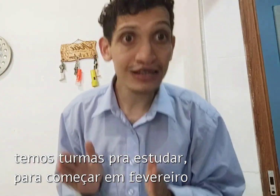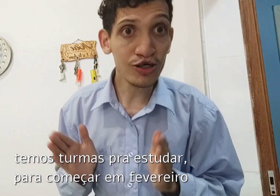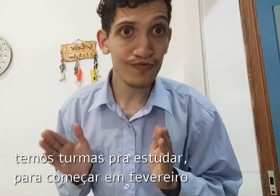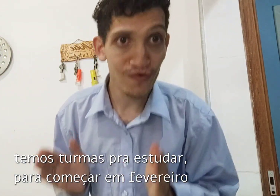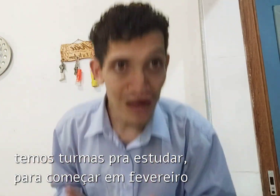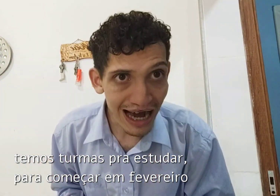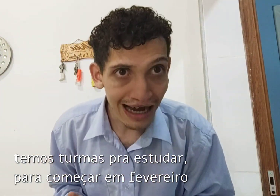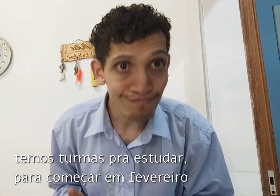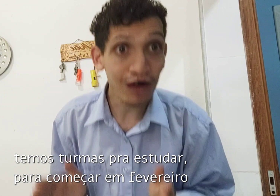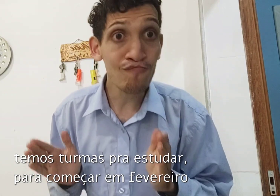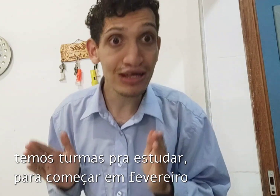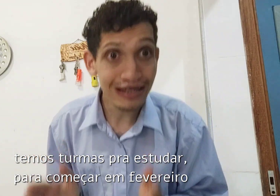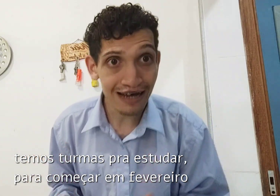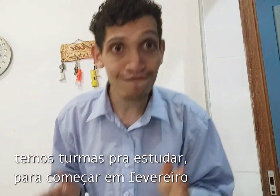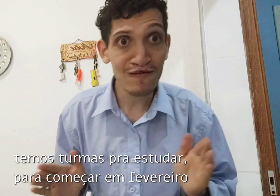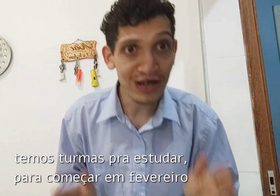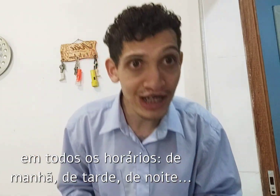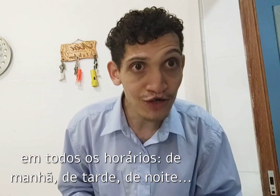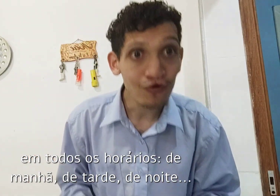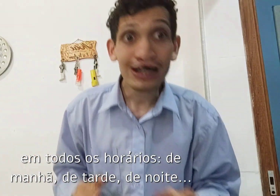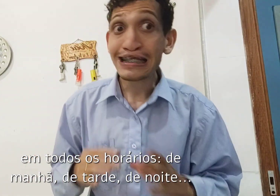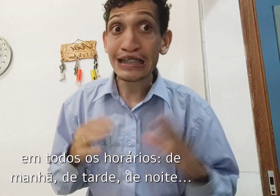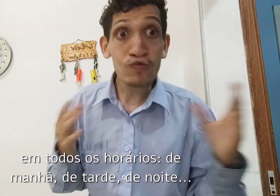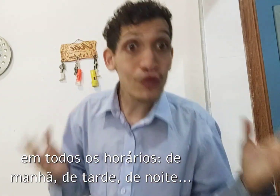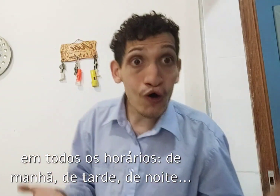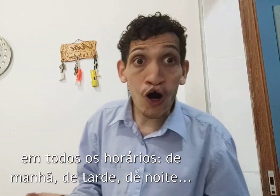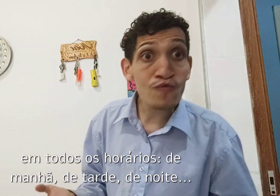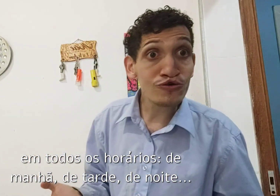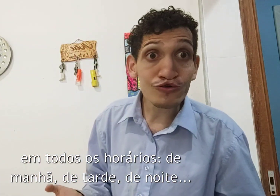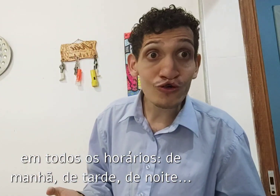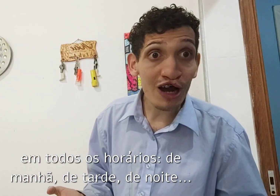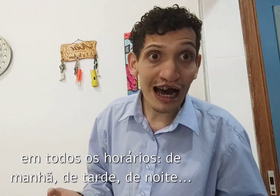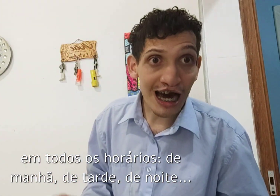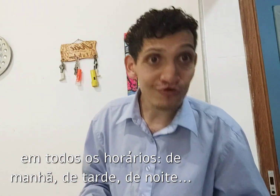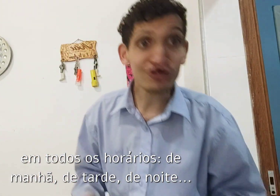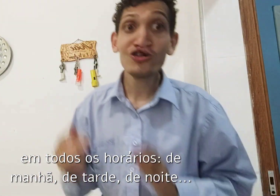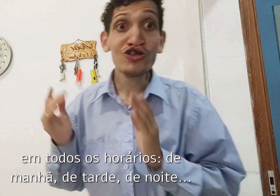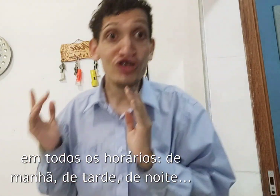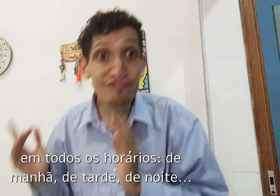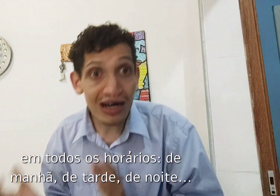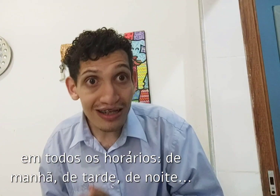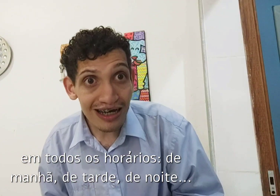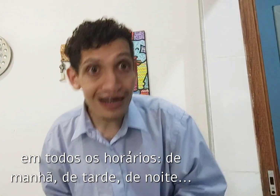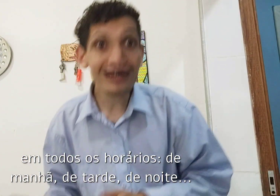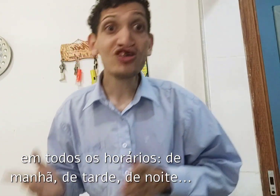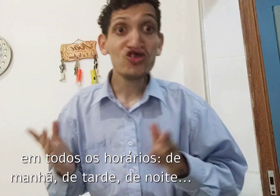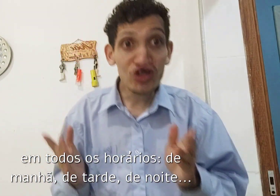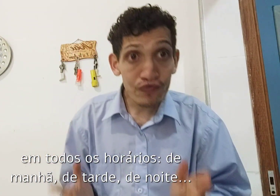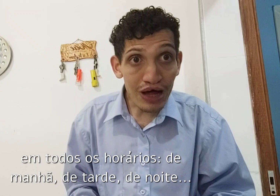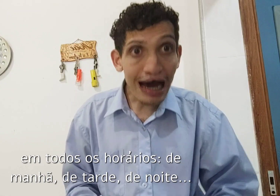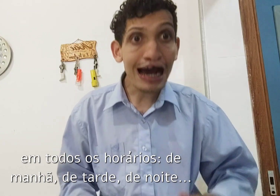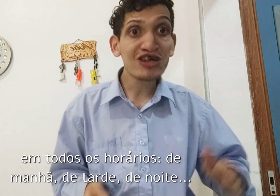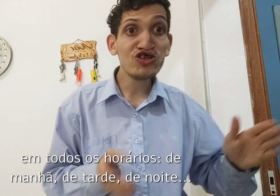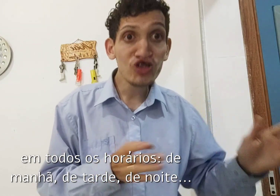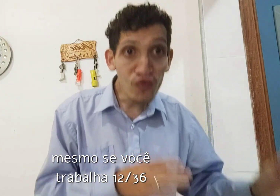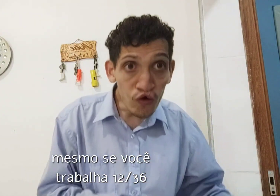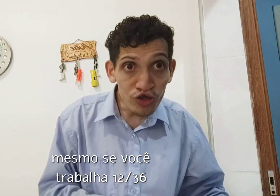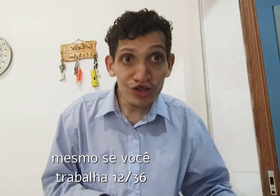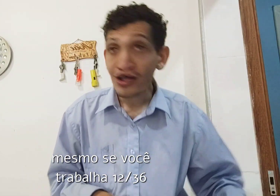estudar, para começar em Fevereiro, em todos os horários, de manhã, de tarde, de noite.